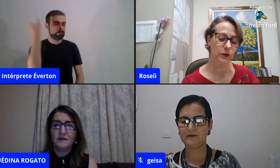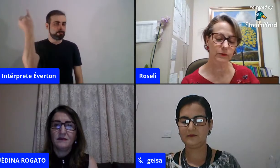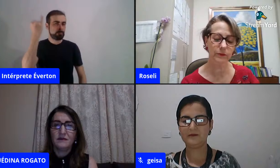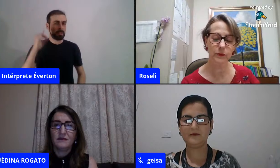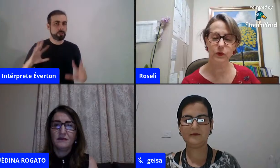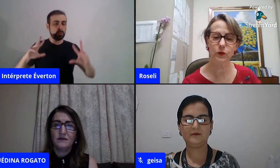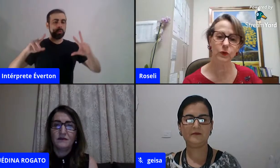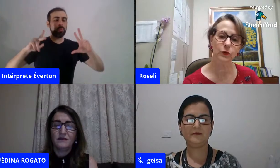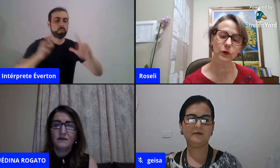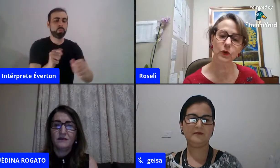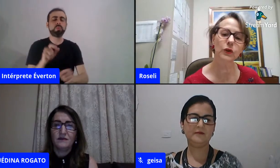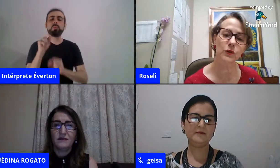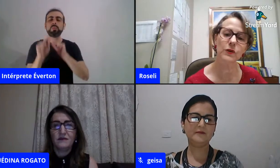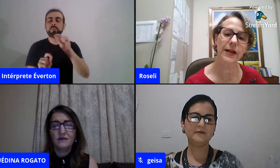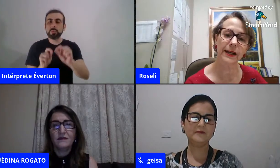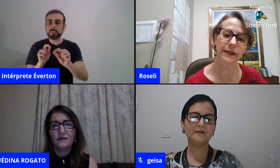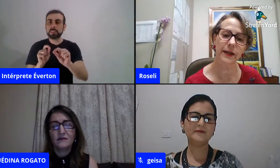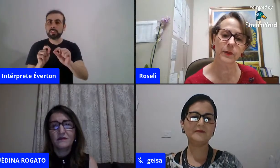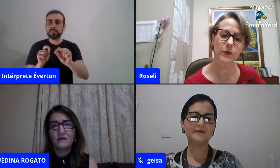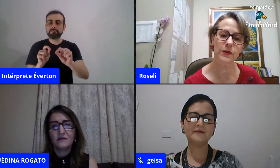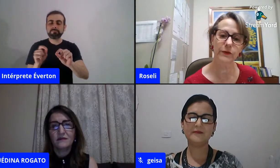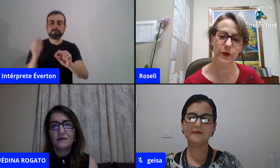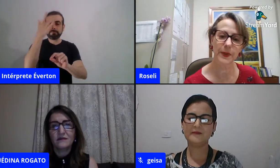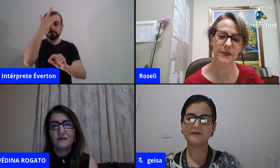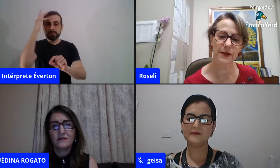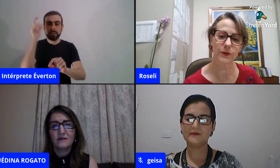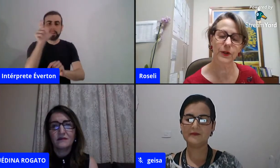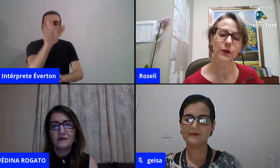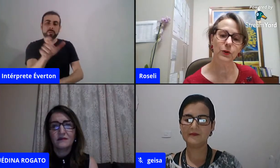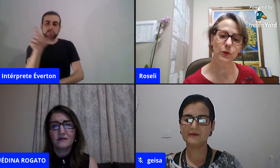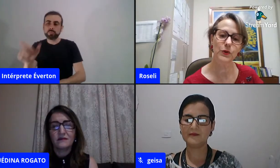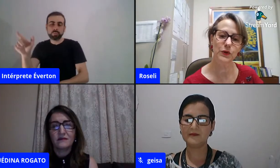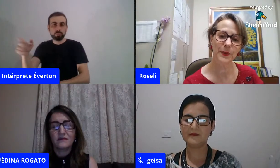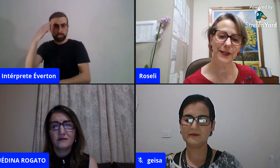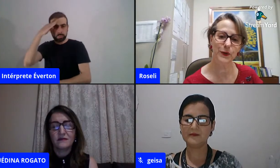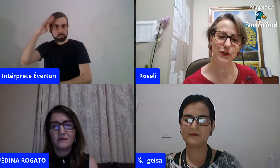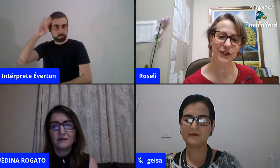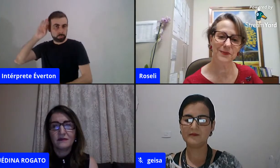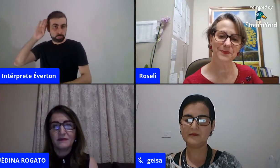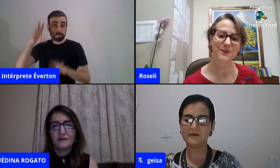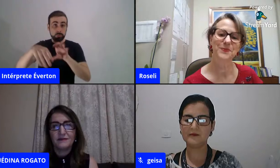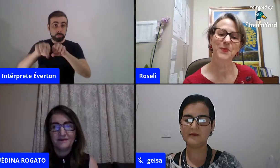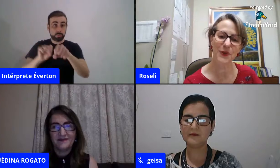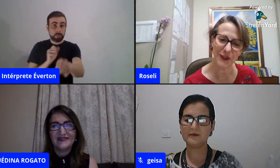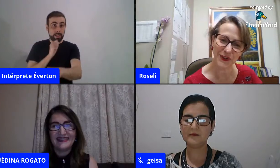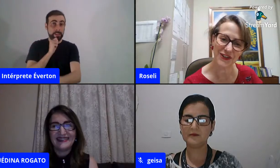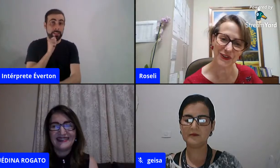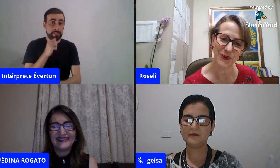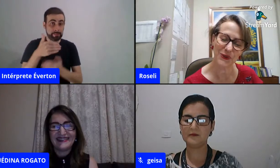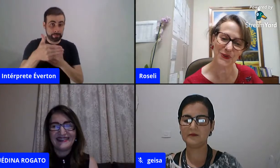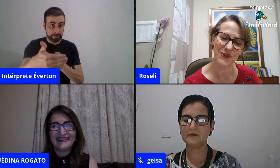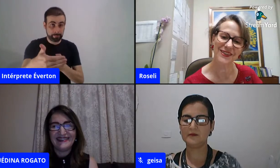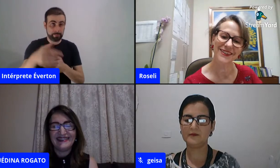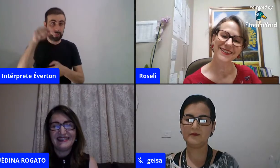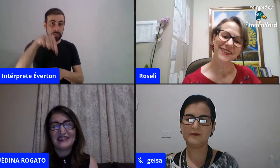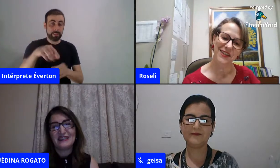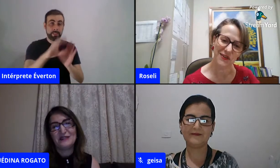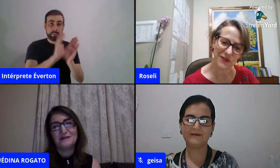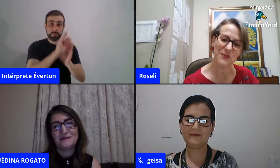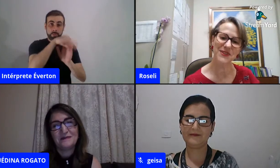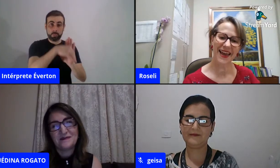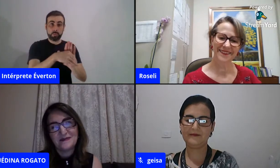todos os acadêmicos em formação do curso de pedagogia. Boa noite a todos